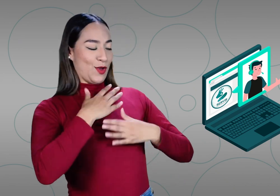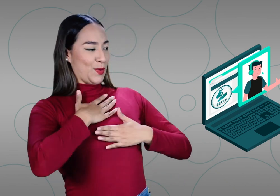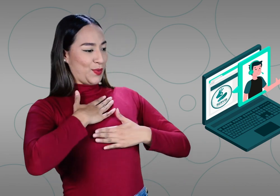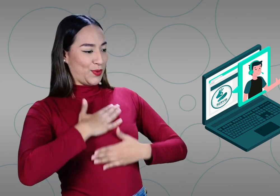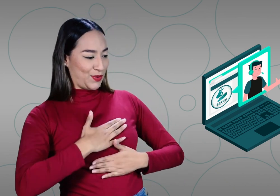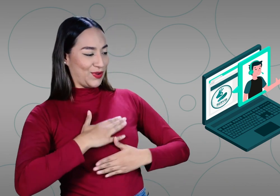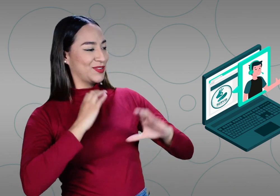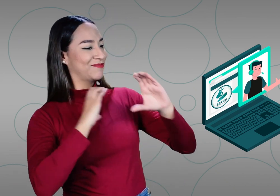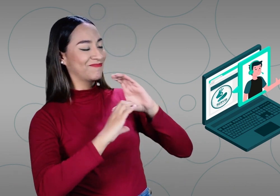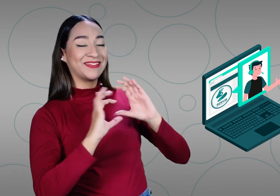comunicación de calidad.